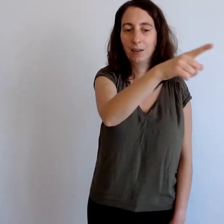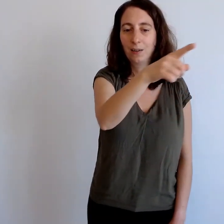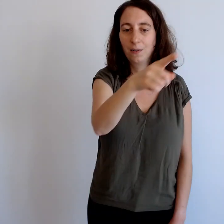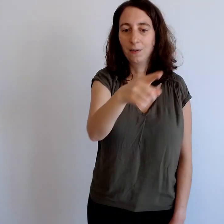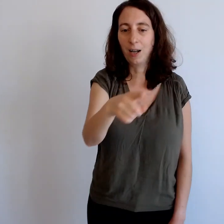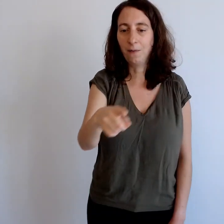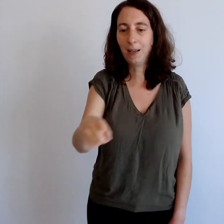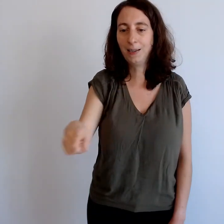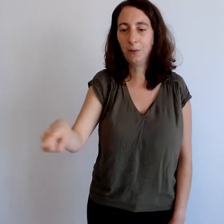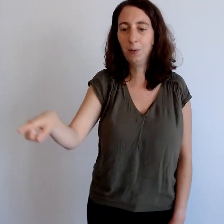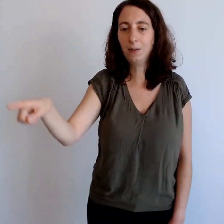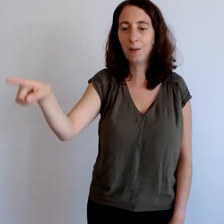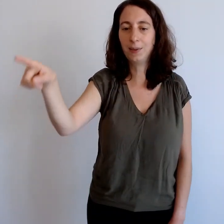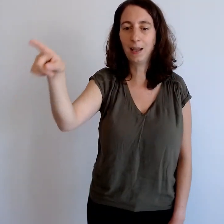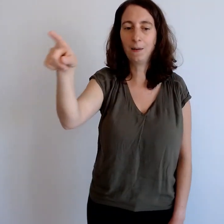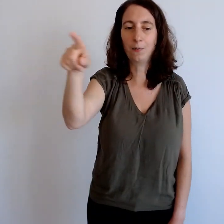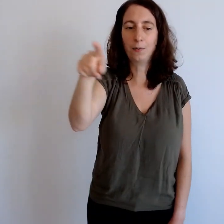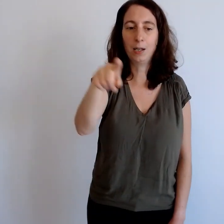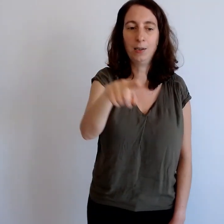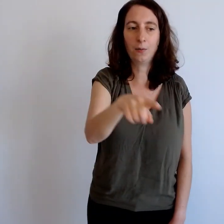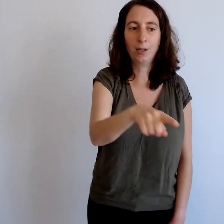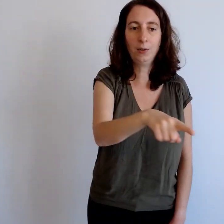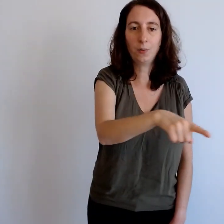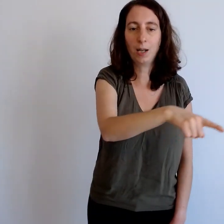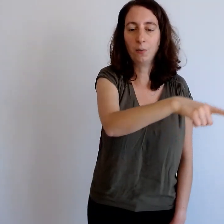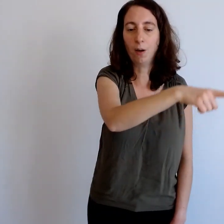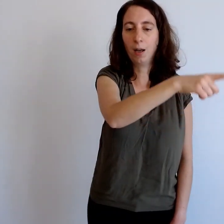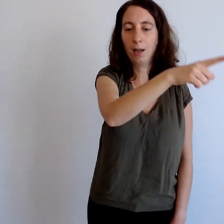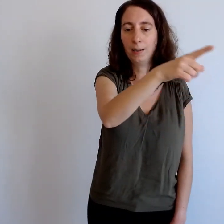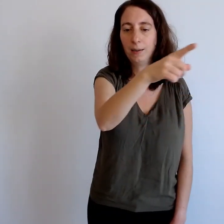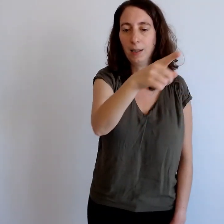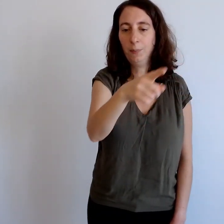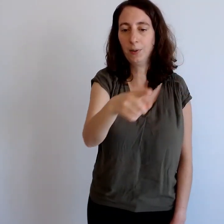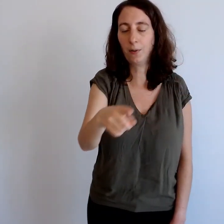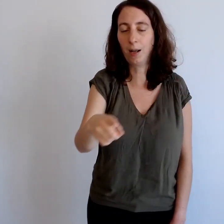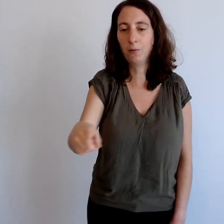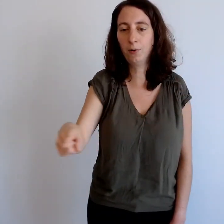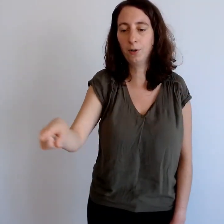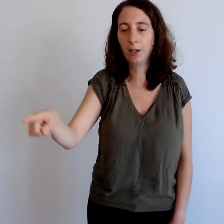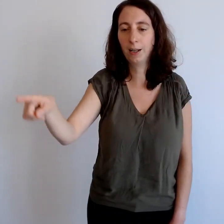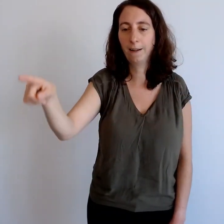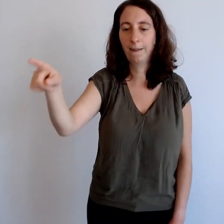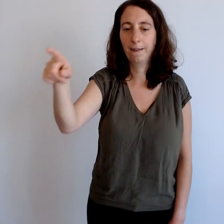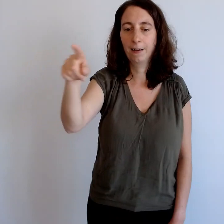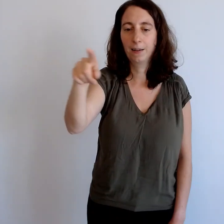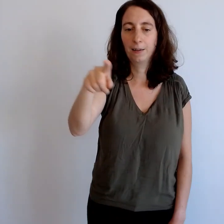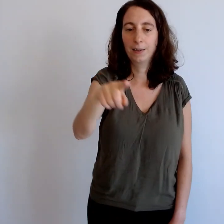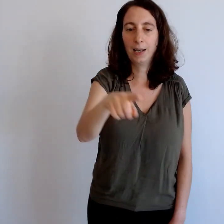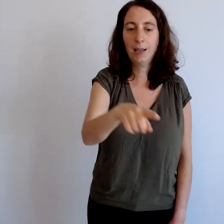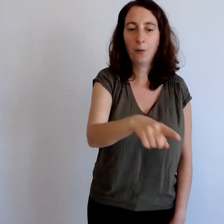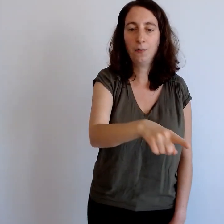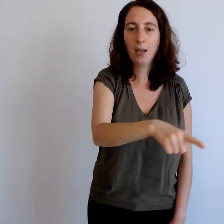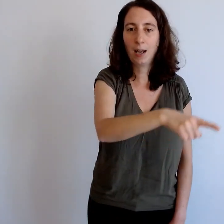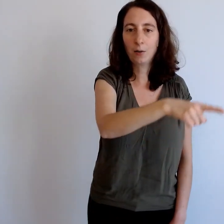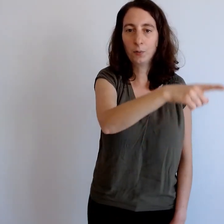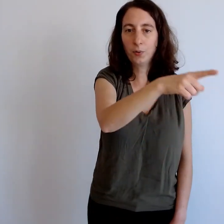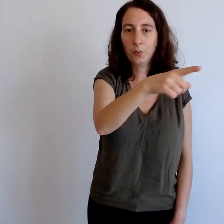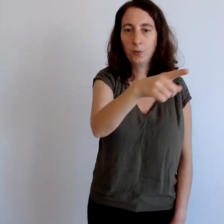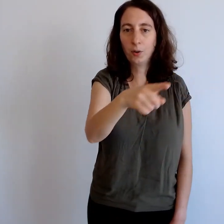Voilà, faire ces 8 comme ça, en focalisant et sur la droite, et puis sur la gauche, ça aide à revenir à la conscience de notre